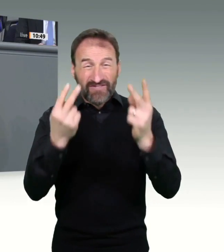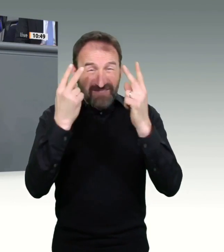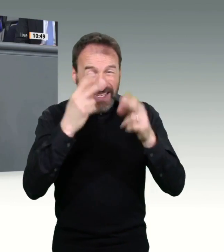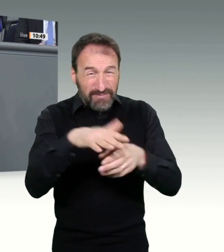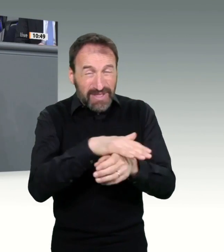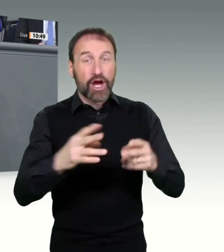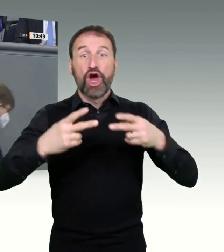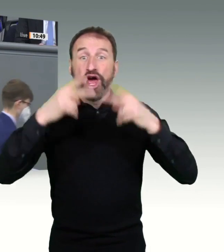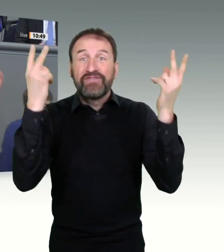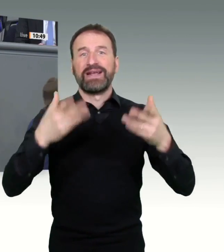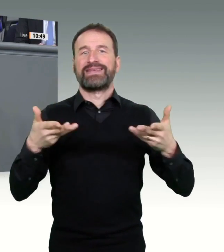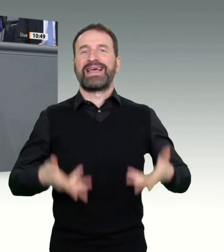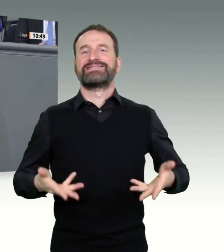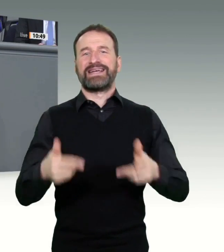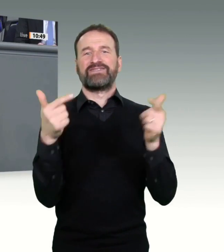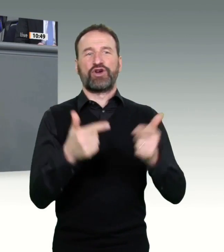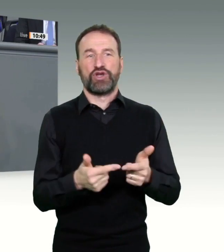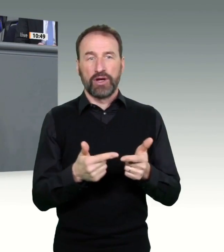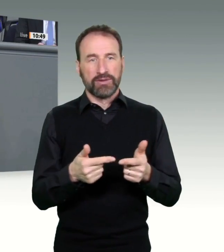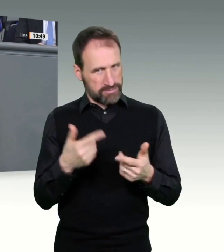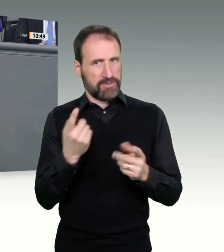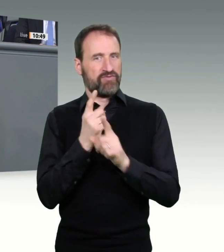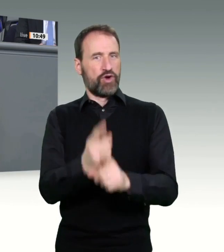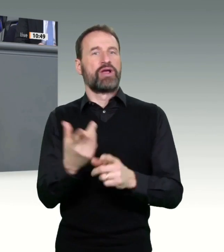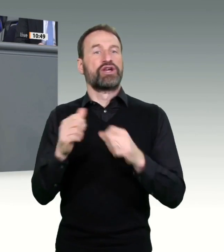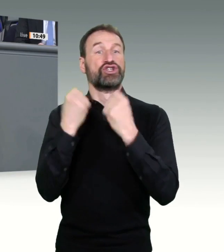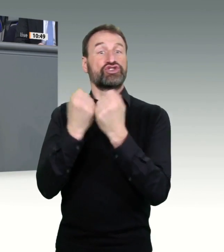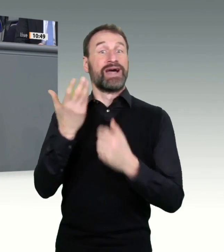kein unnützer Ballast, sondern das ist der Sinn eines funktionierenden Sozialstaats.